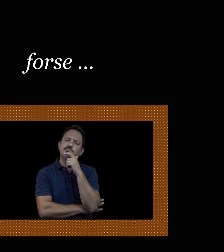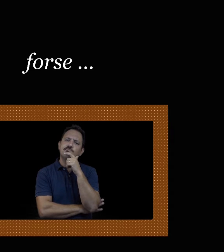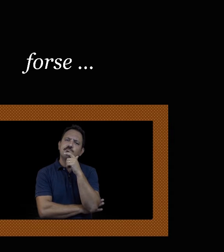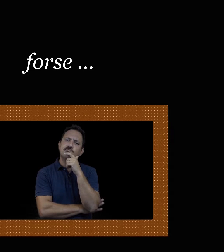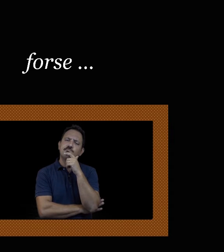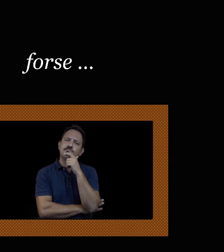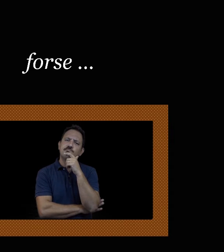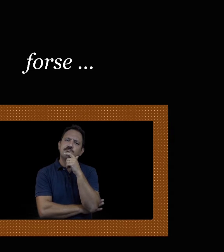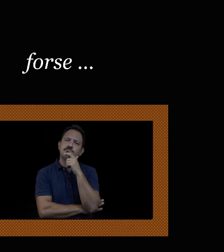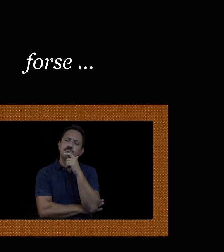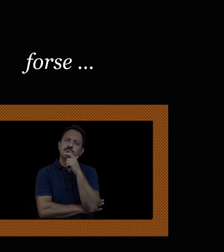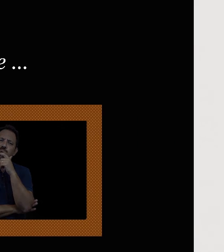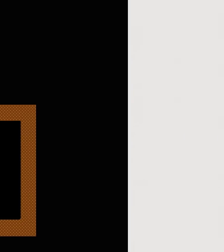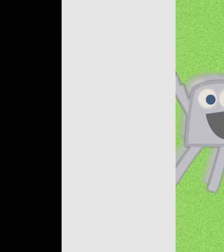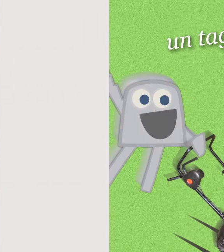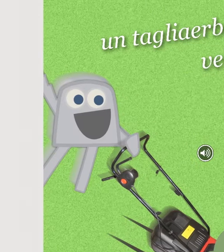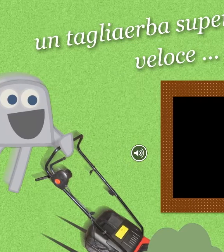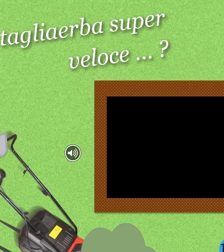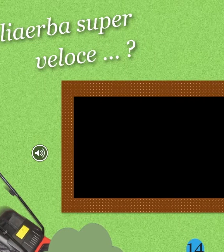forse...